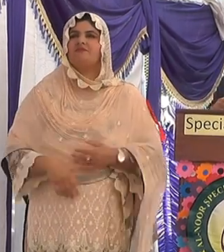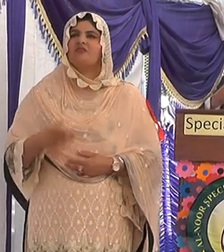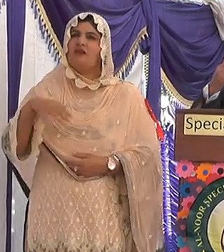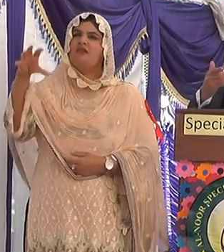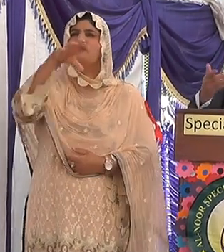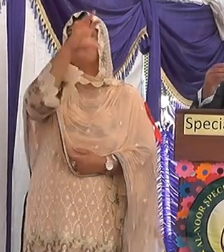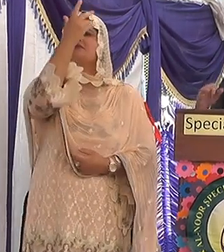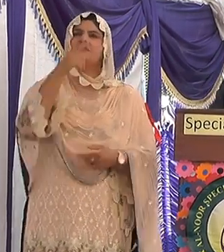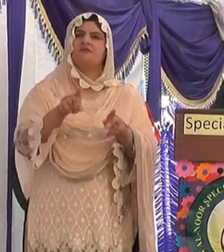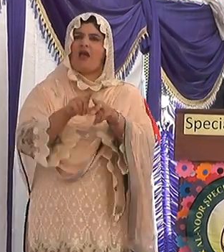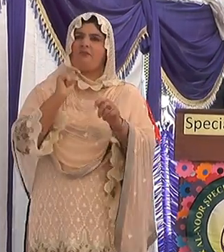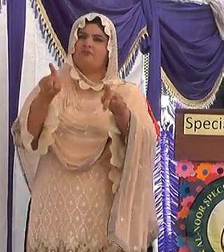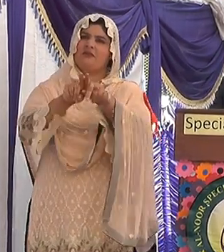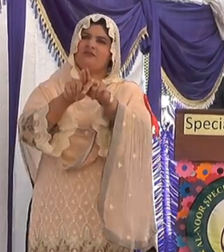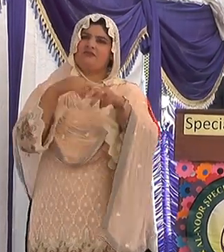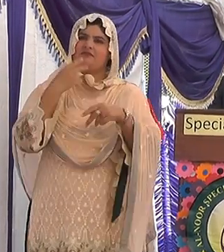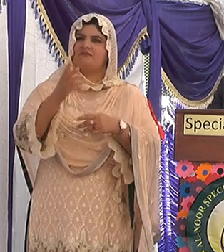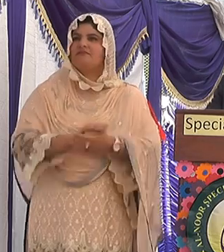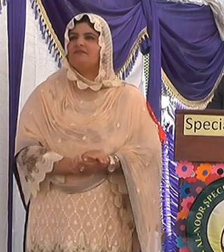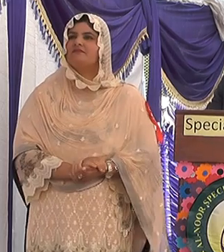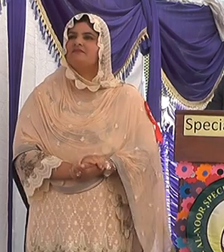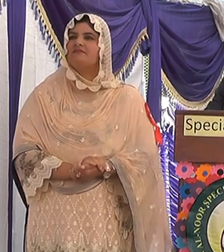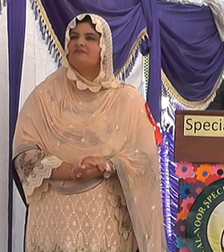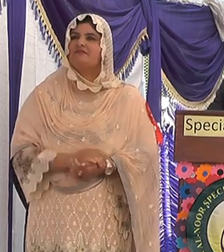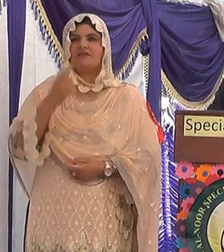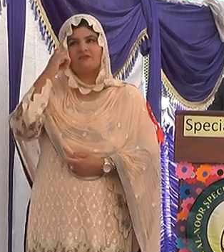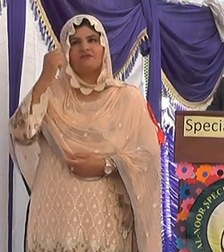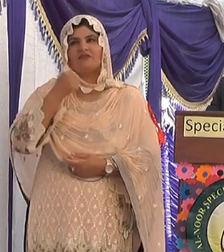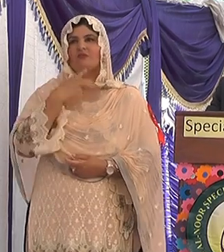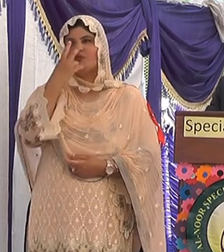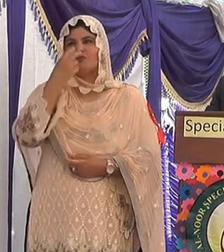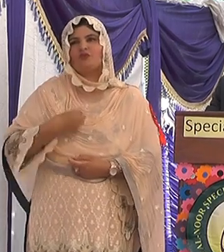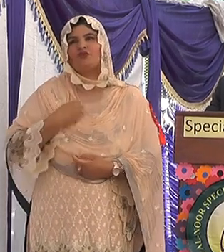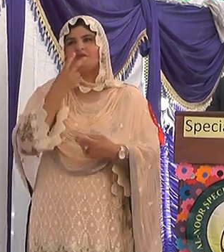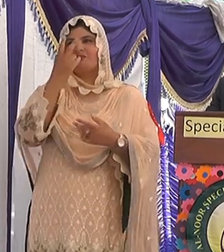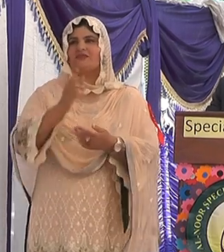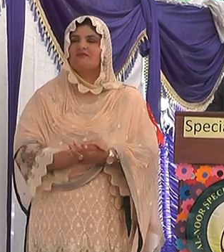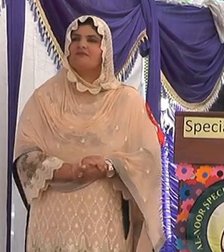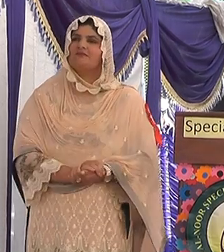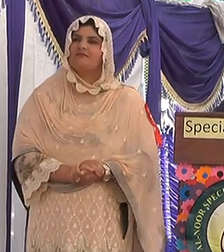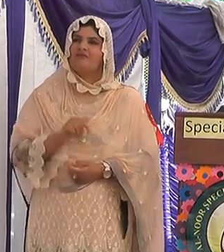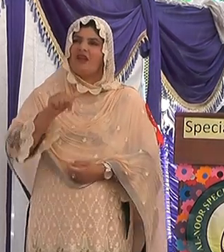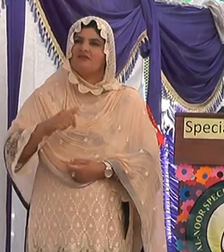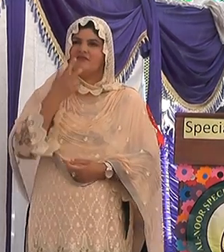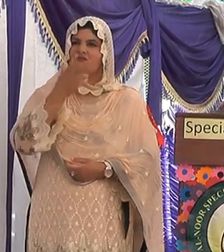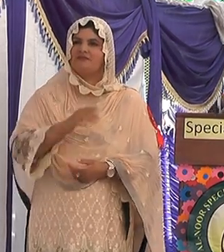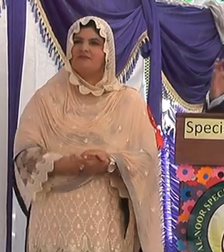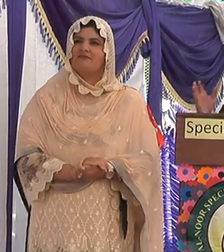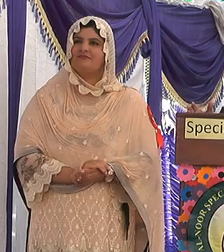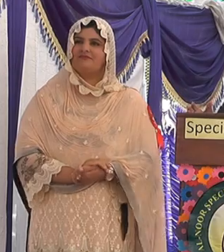سطح پر ہمارے ساتھ مل کے کام کرتے ہیں تو یقینی طور پر یہ بات میرے باعث سے انتظار ہے آج کے اس